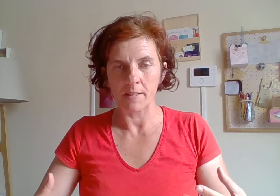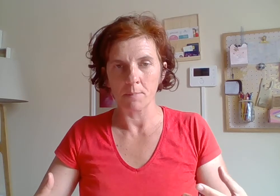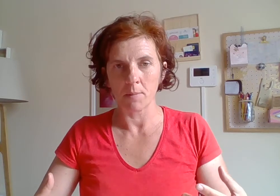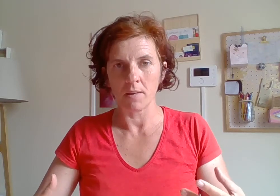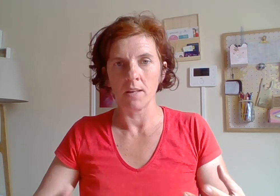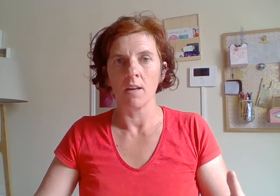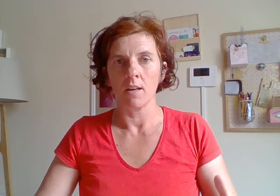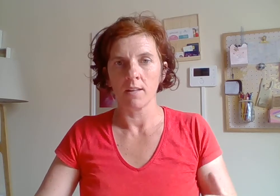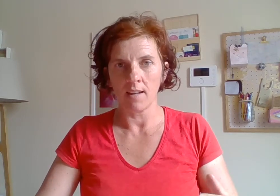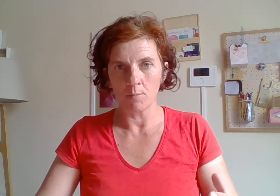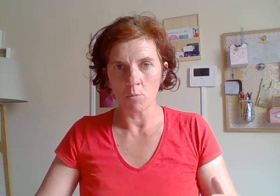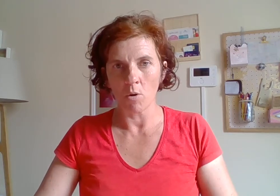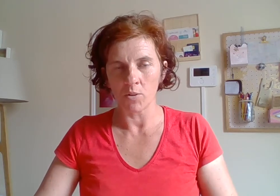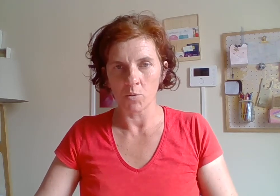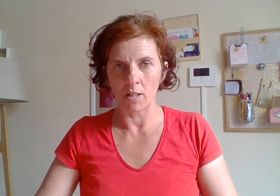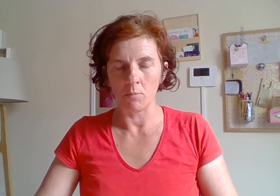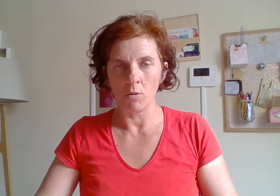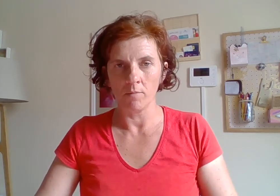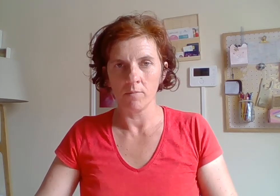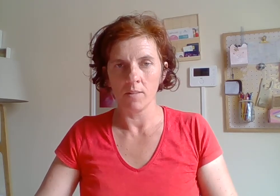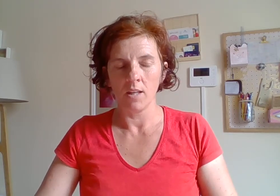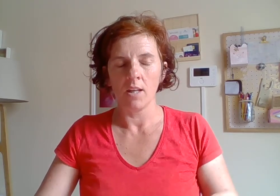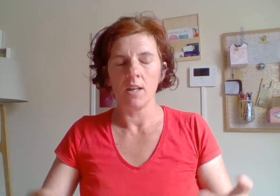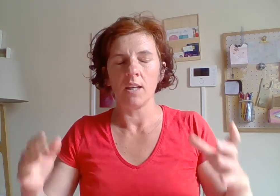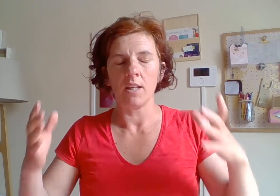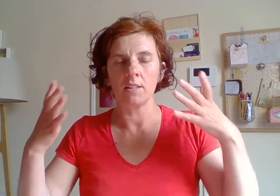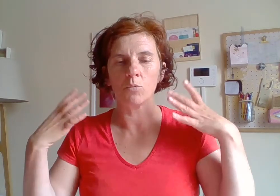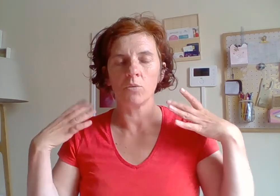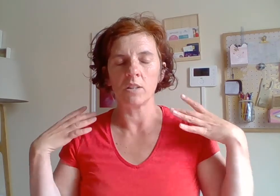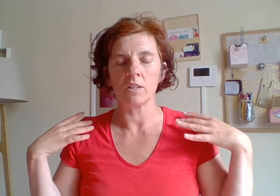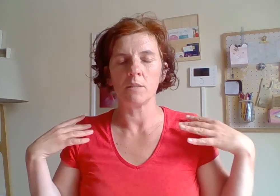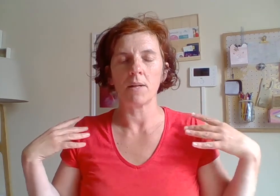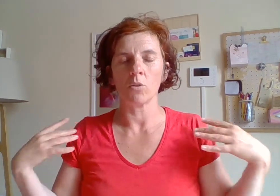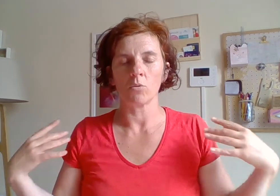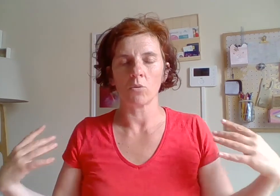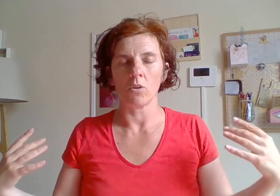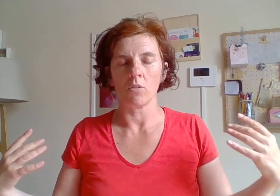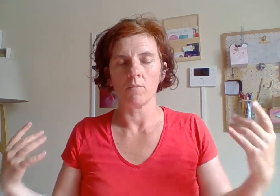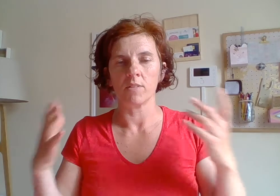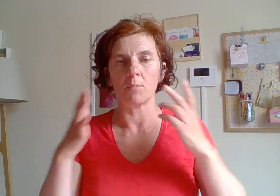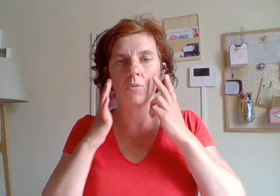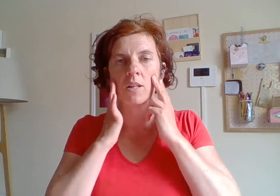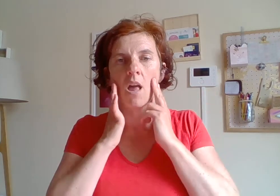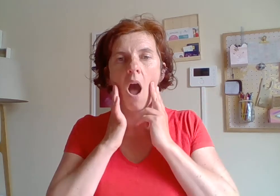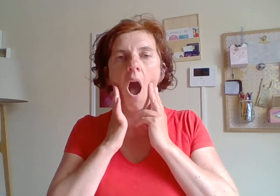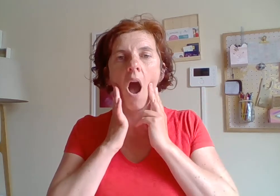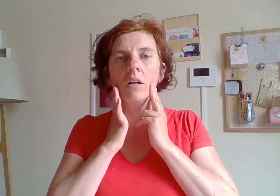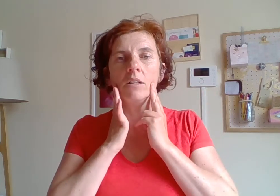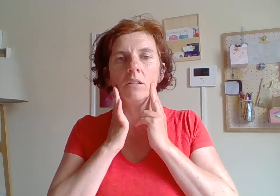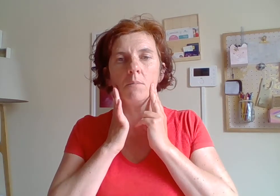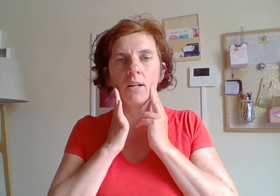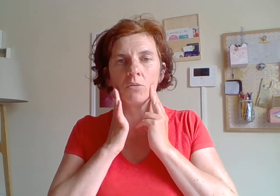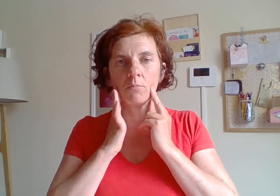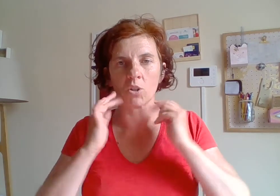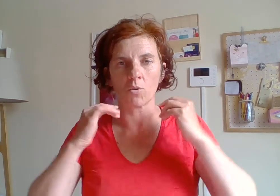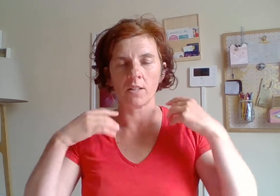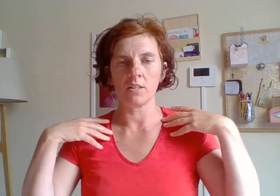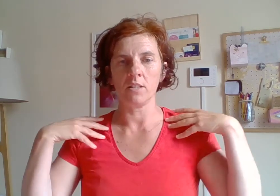exprimer calmement et sereinement et d'écouter ce qui se passe dans ton cœur. Ça peut être libération de mâchoire ici,